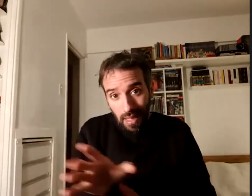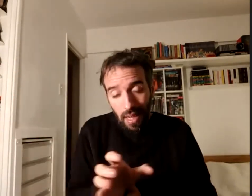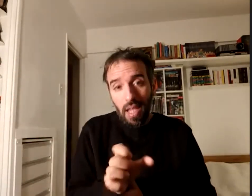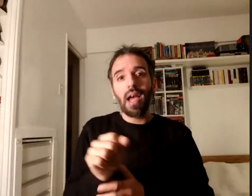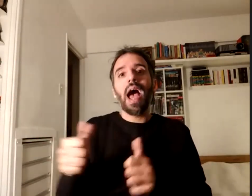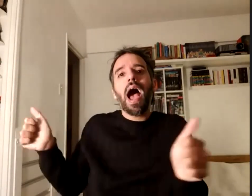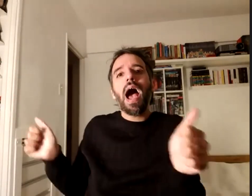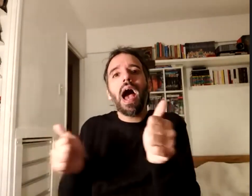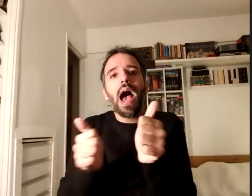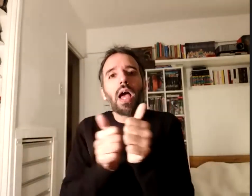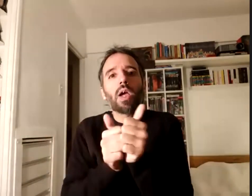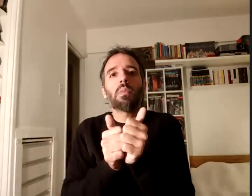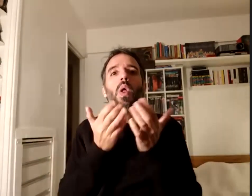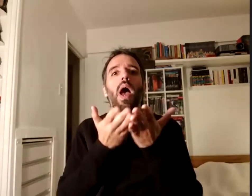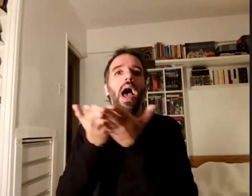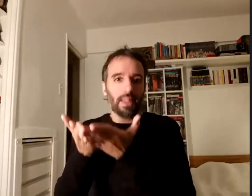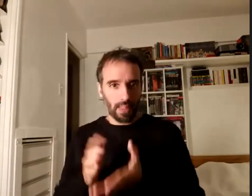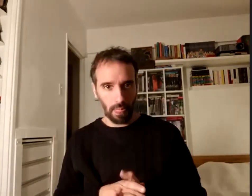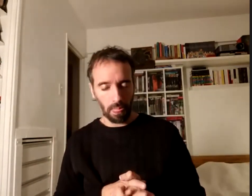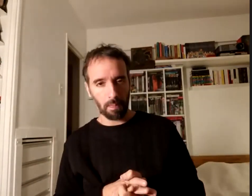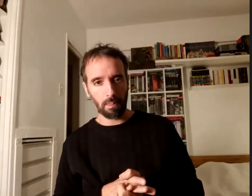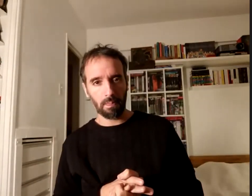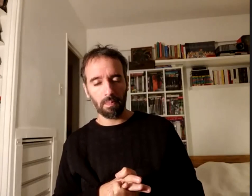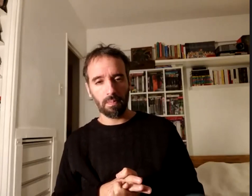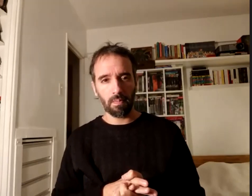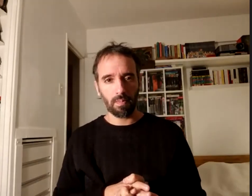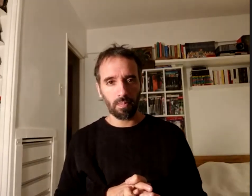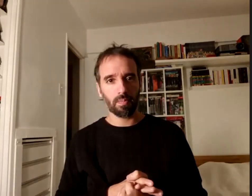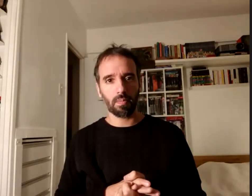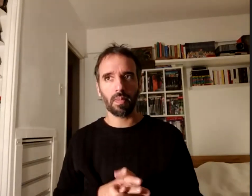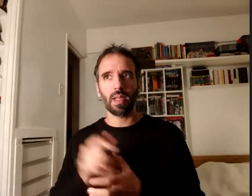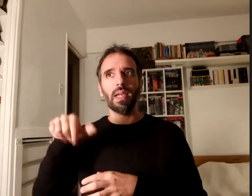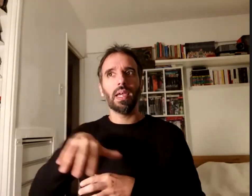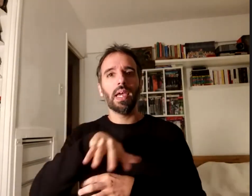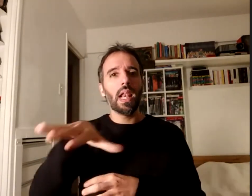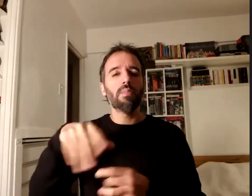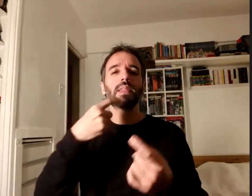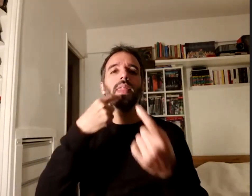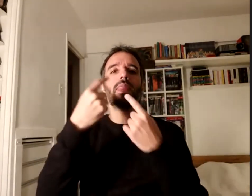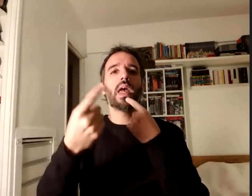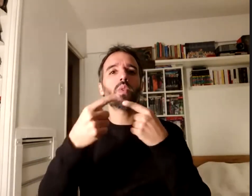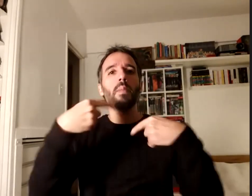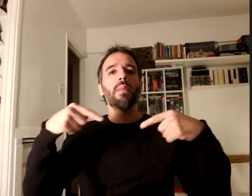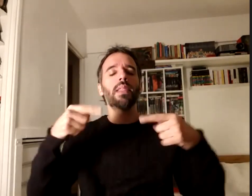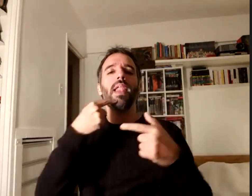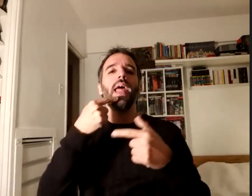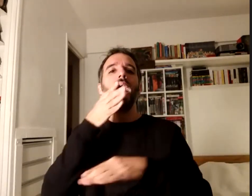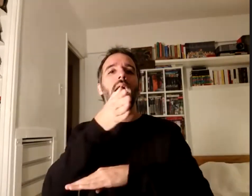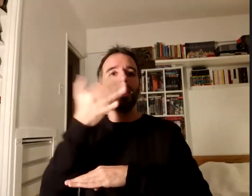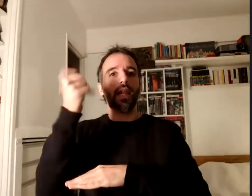asistente personal el espacio de consulta del material accesible lleva su nombre para conmemorar